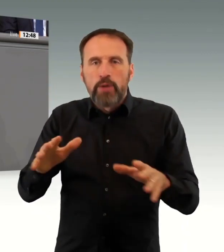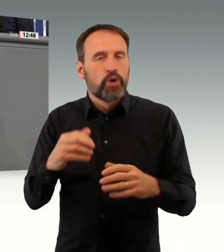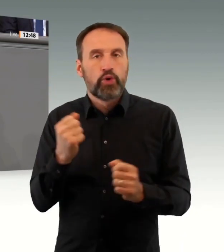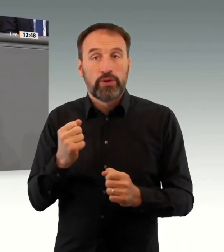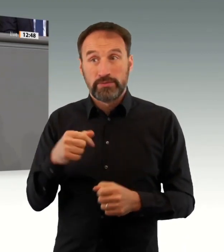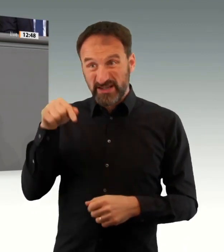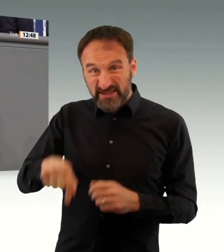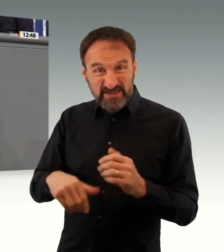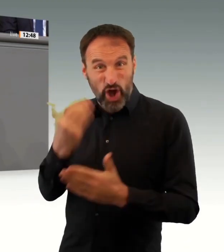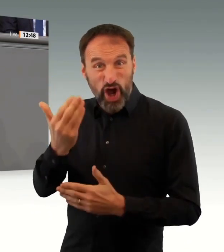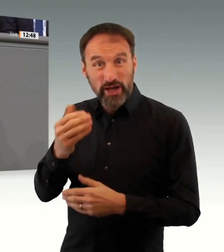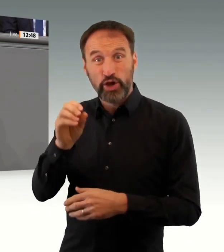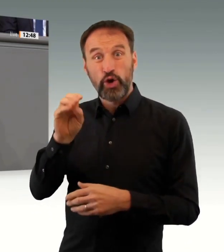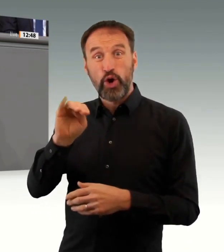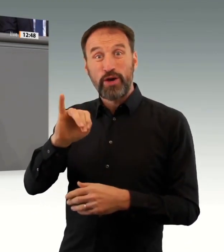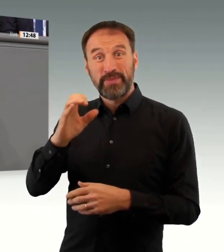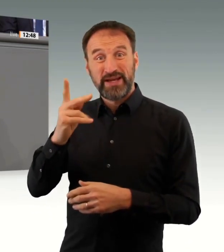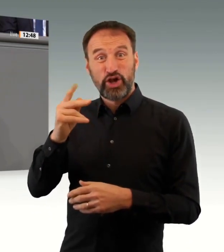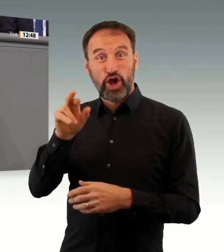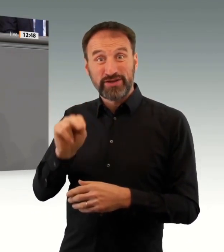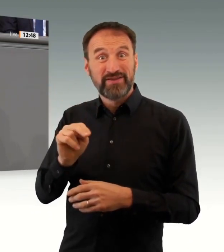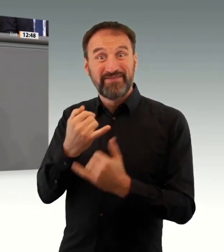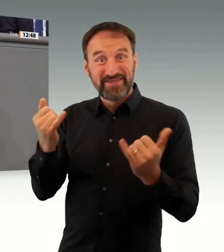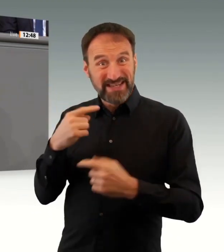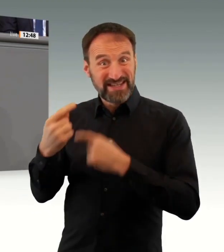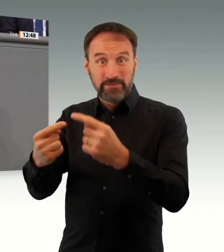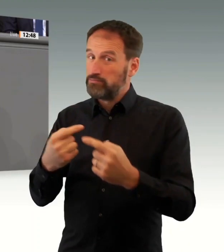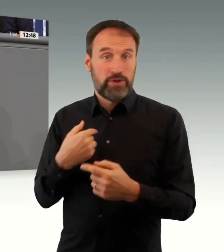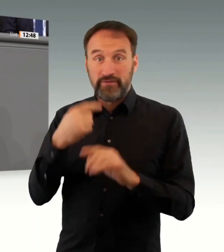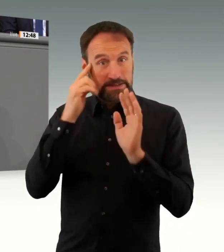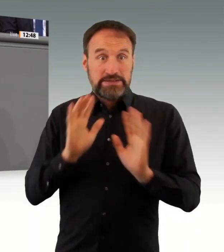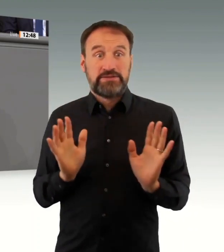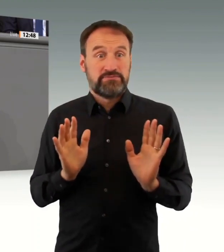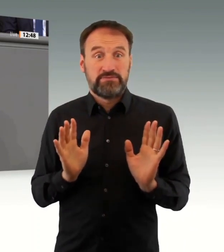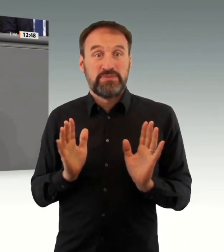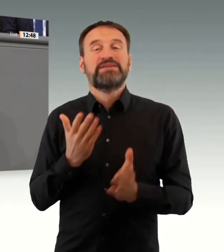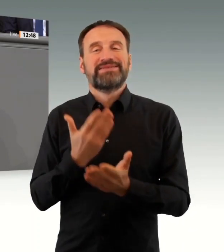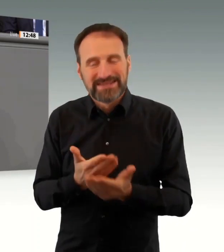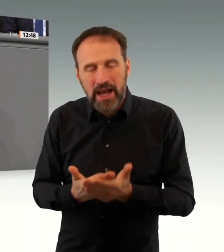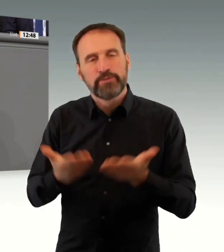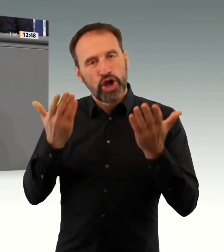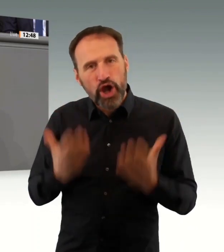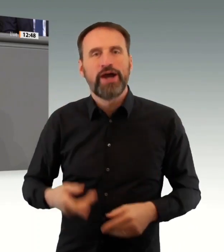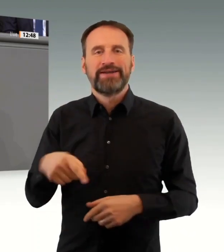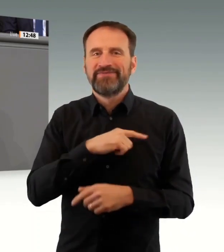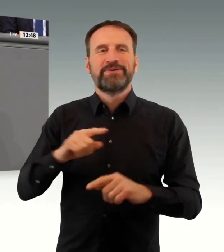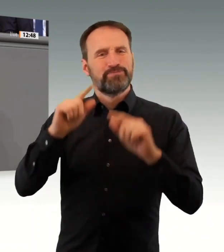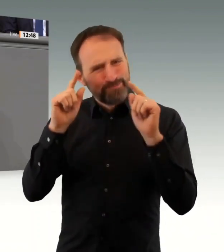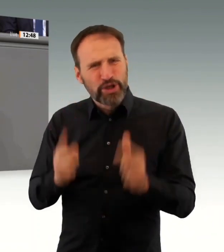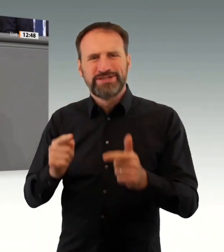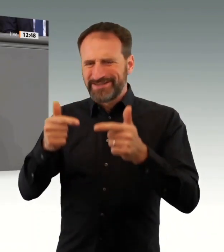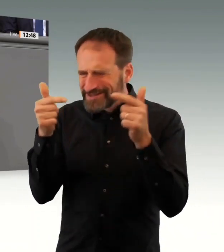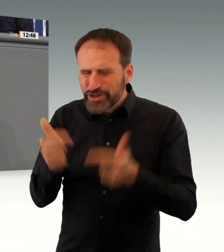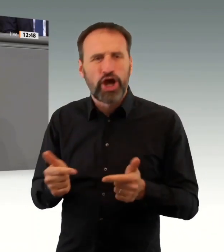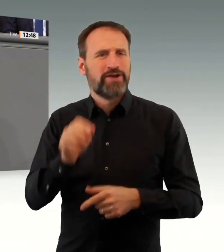Gefahr von Infektionen zu verringern. Aber hundertprozentigen Schutz gibt es nicht. Aber wir wissen,